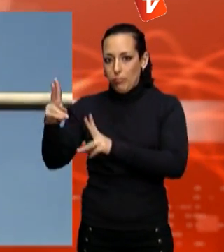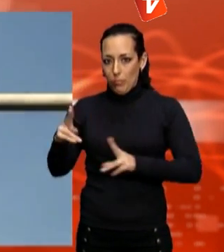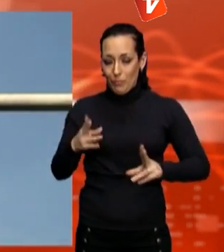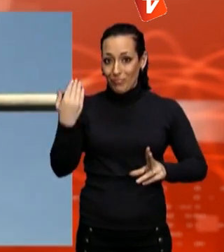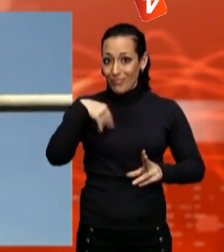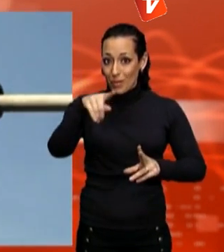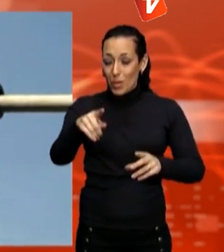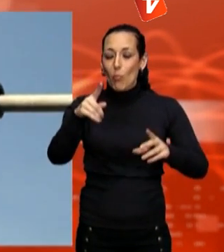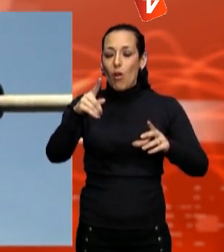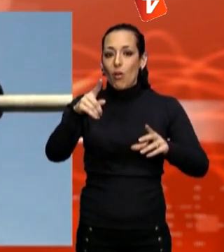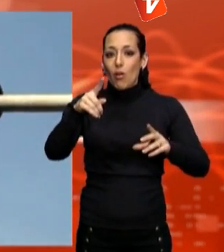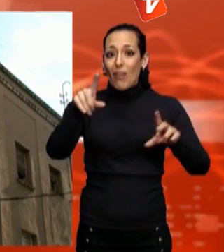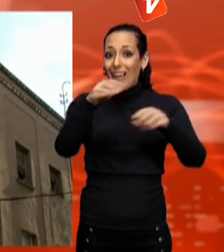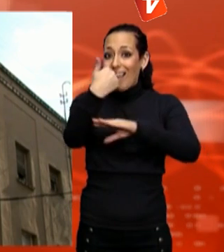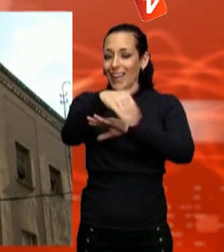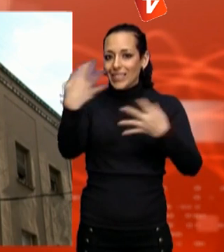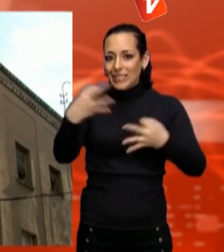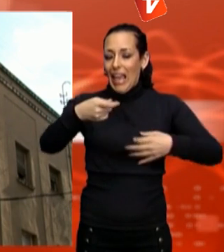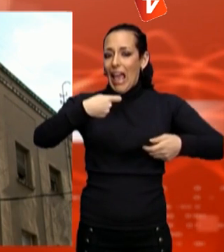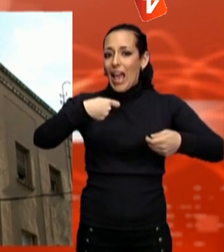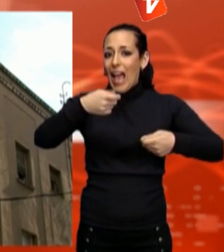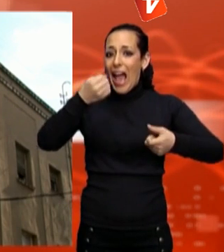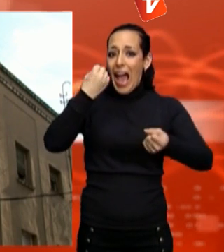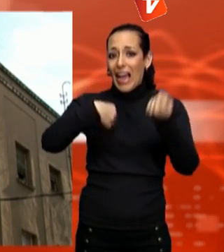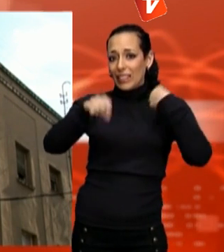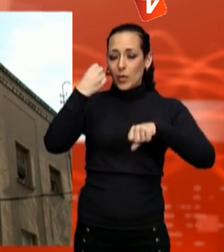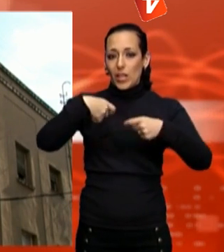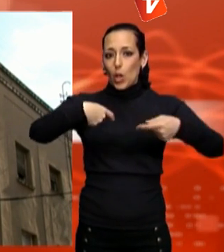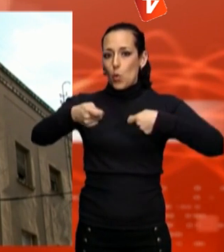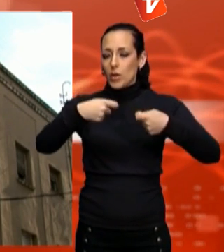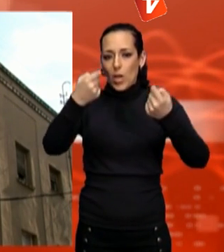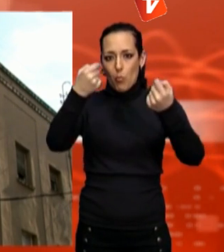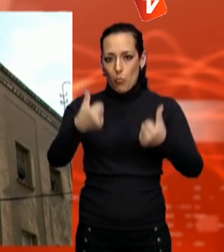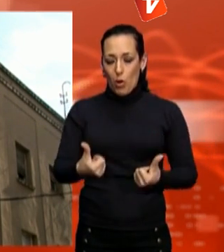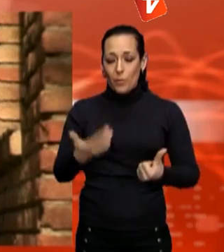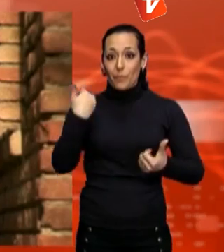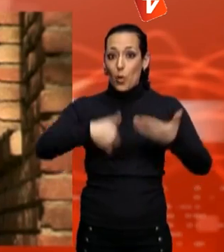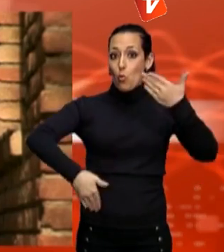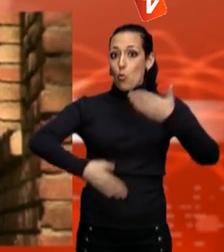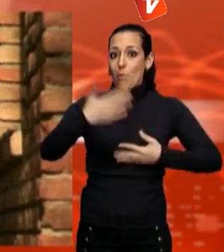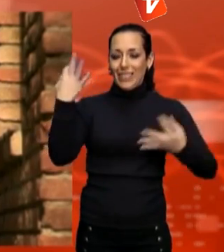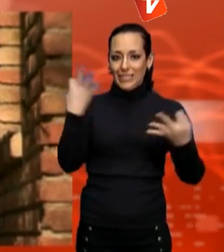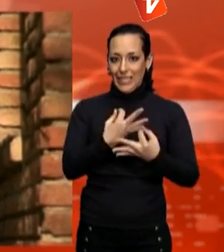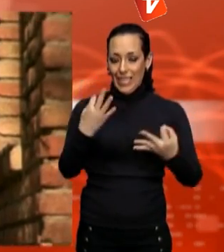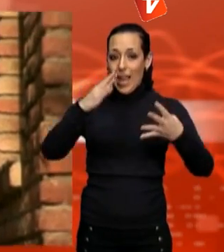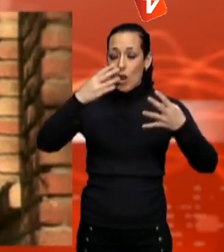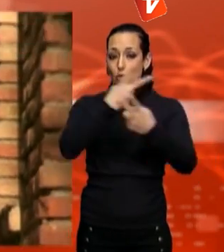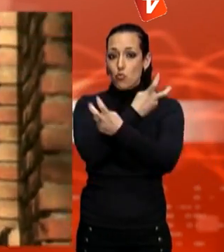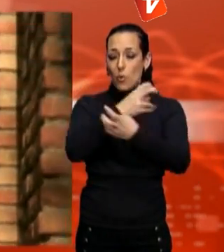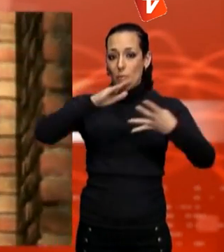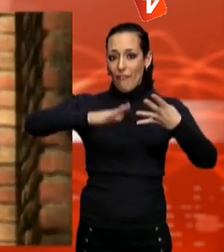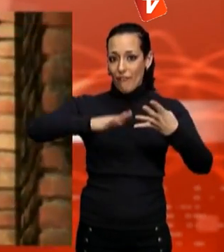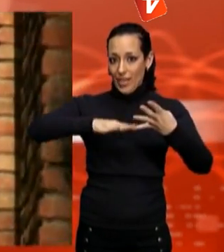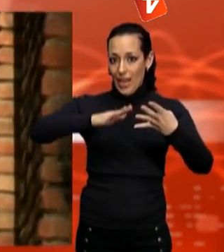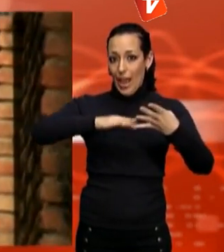residencials amb trànsit viari i poca activitat comercial. La instal·lació va començar a finals de novembre i es preveu que acabi la setmana vinent. Els